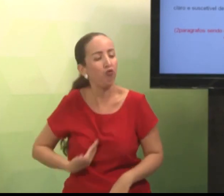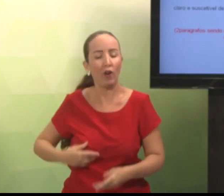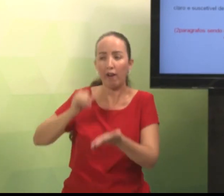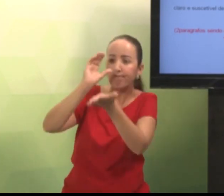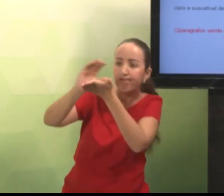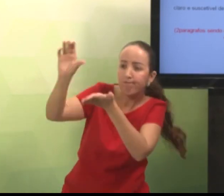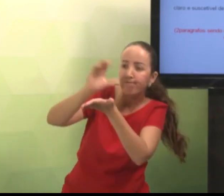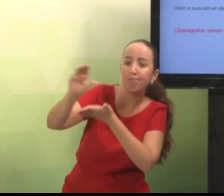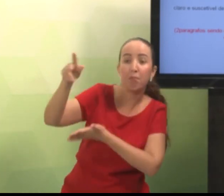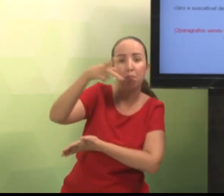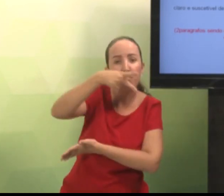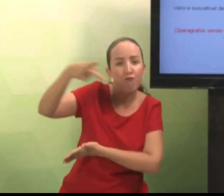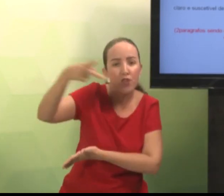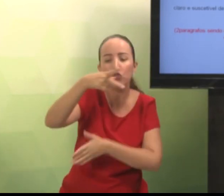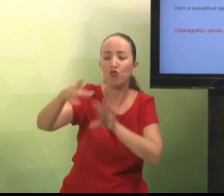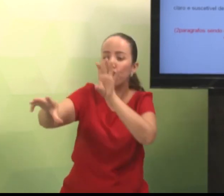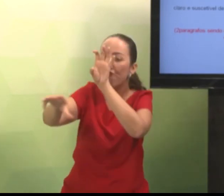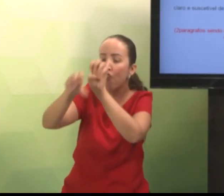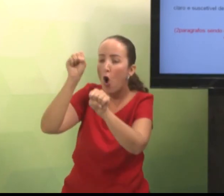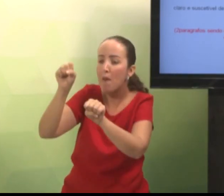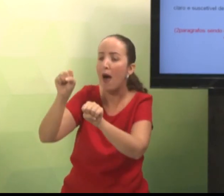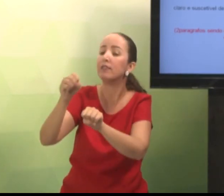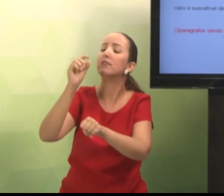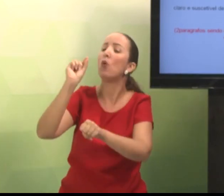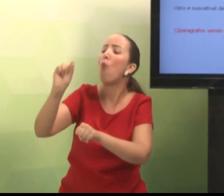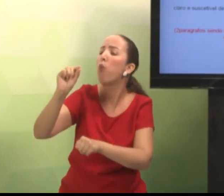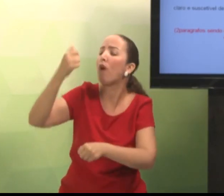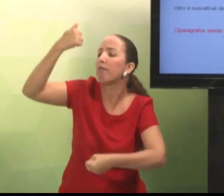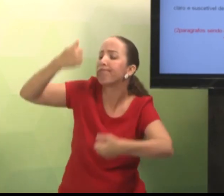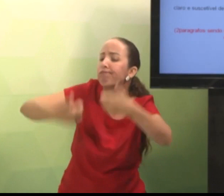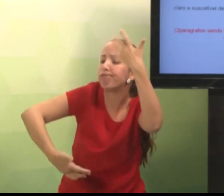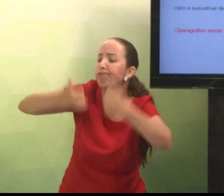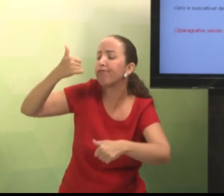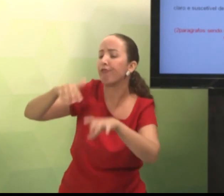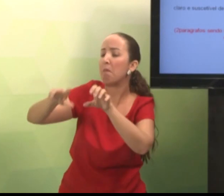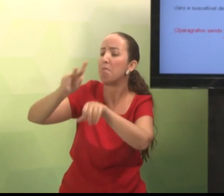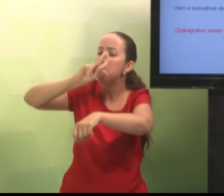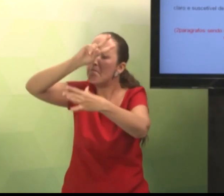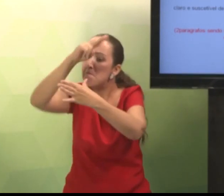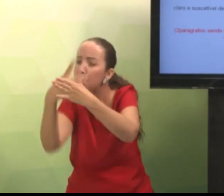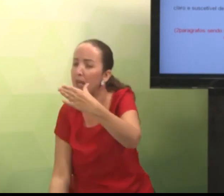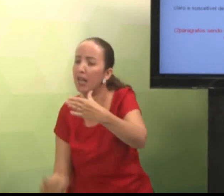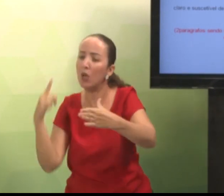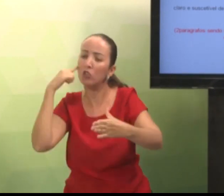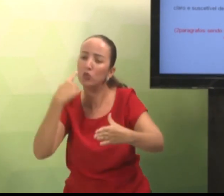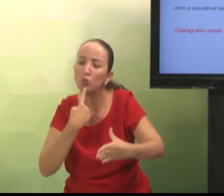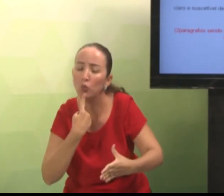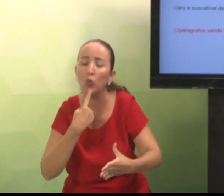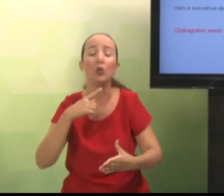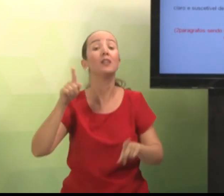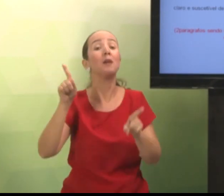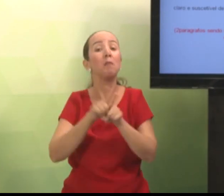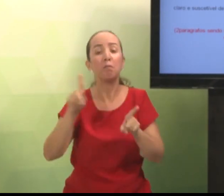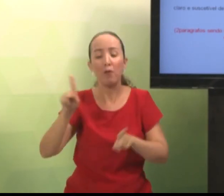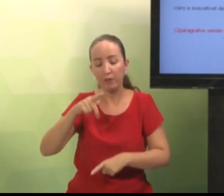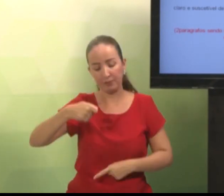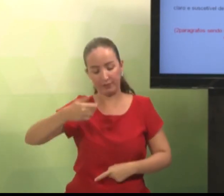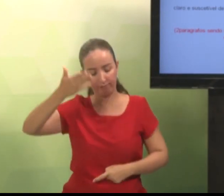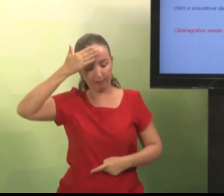necessário? Verbas, políticas públicas, formação de profissionais